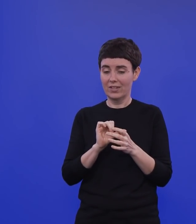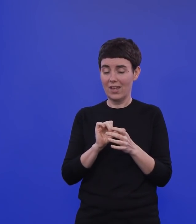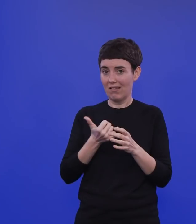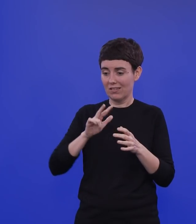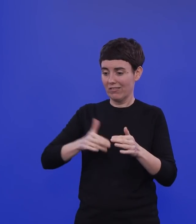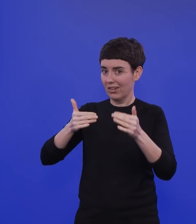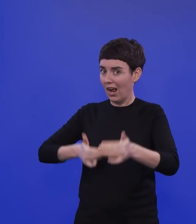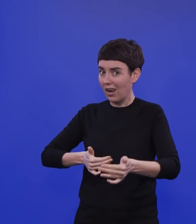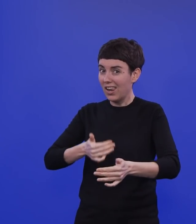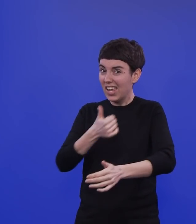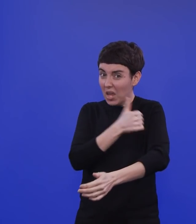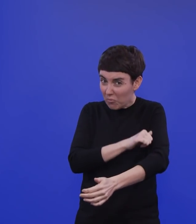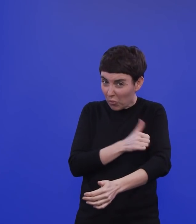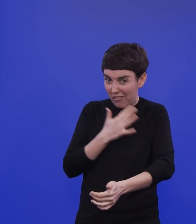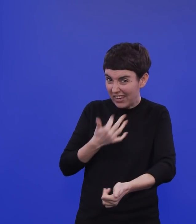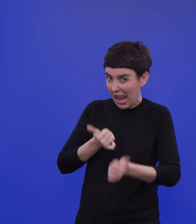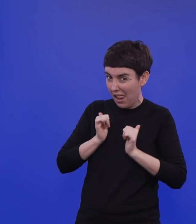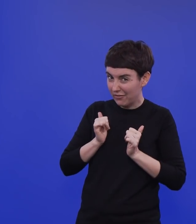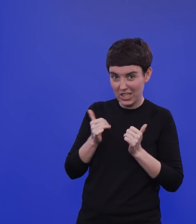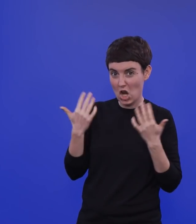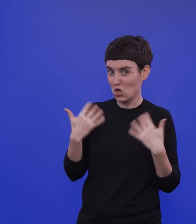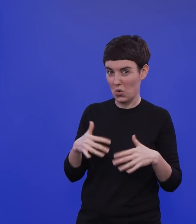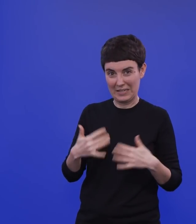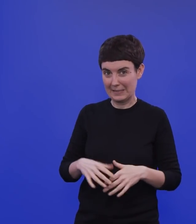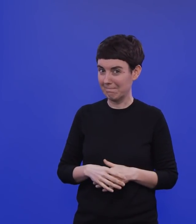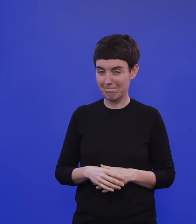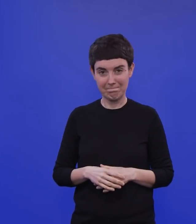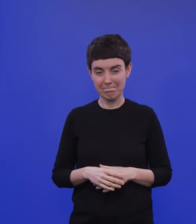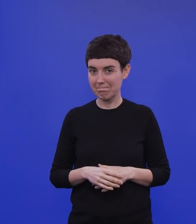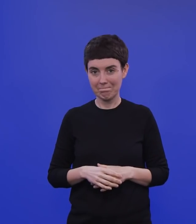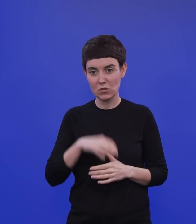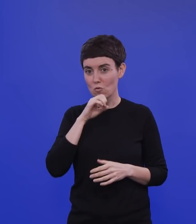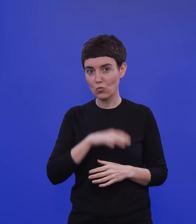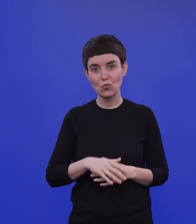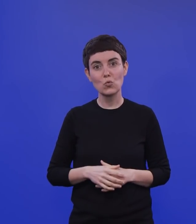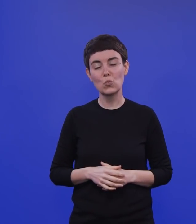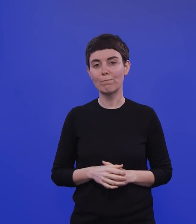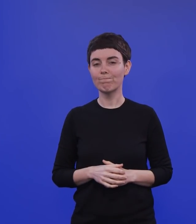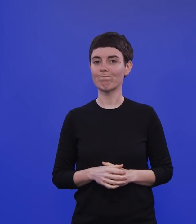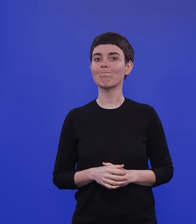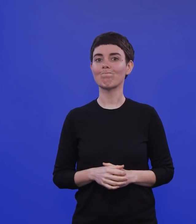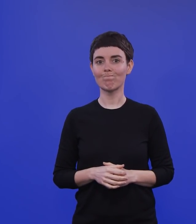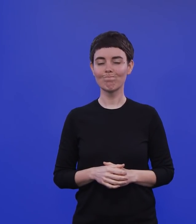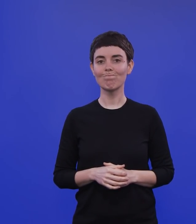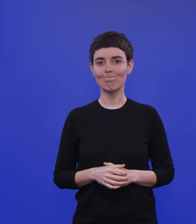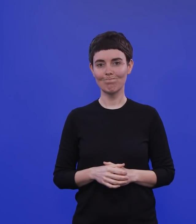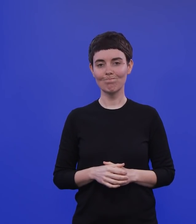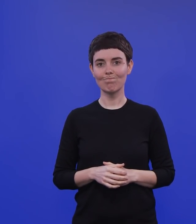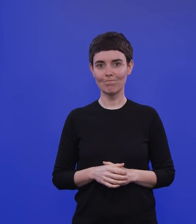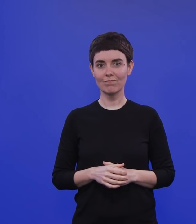jetzt mit einem Impfeffekt zu rechnen, wäre wahrscheinlich etwas leichtsinnig, etwas voreilig.